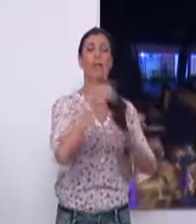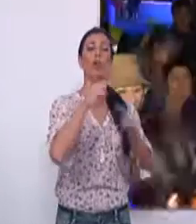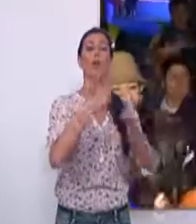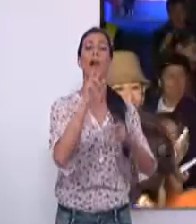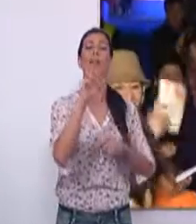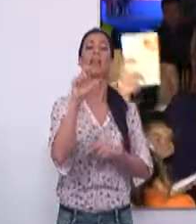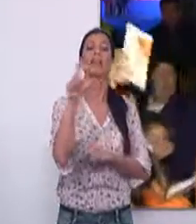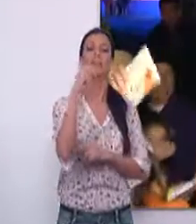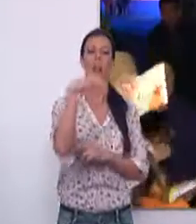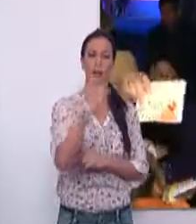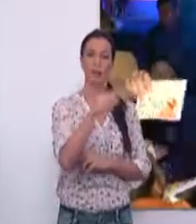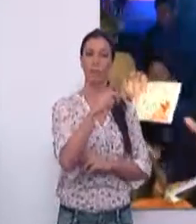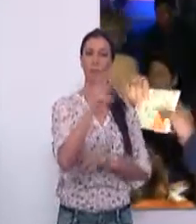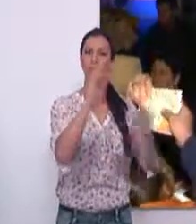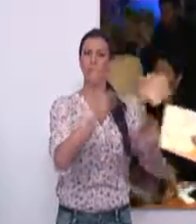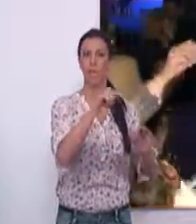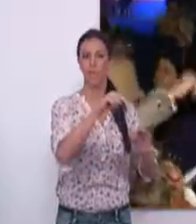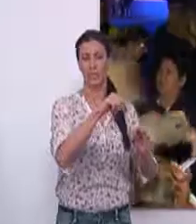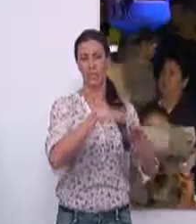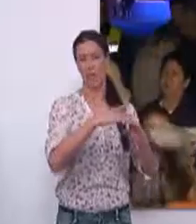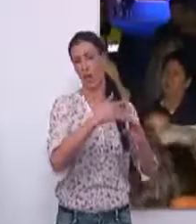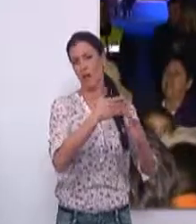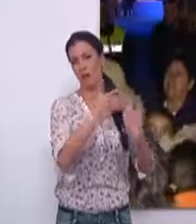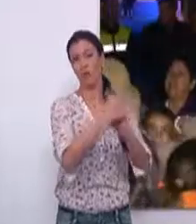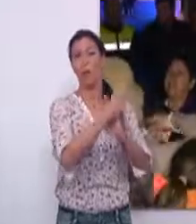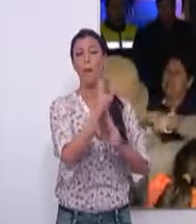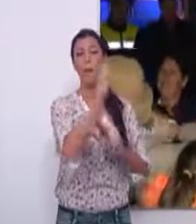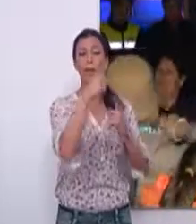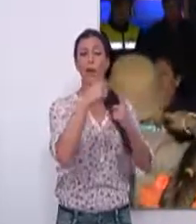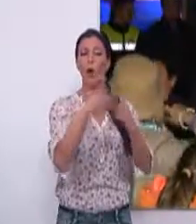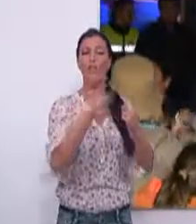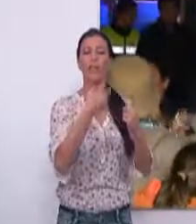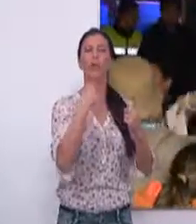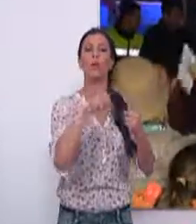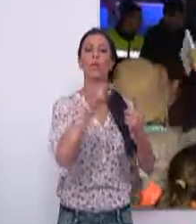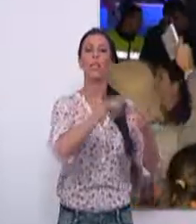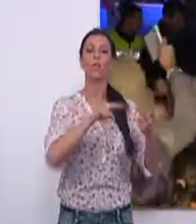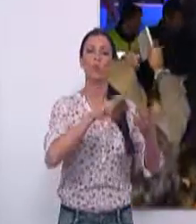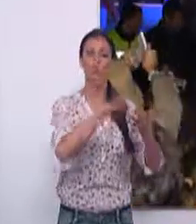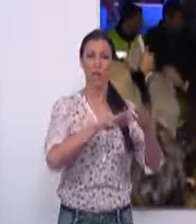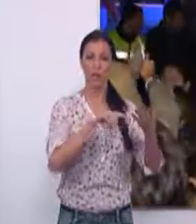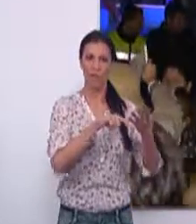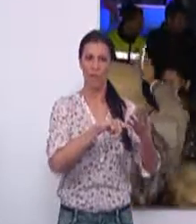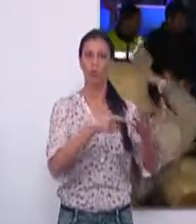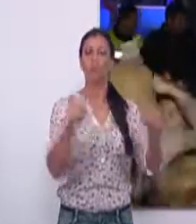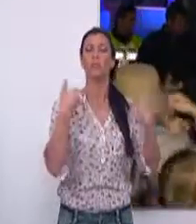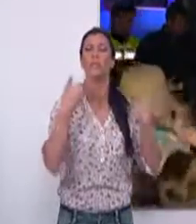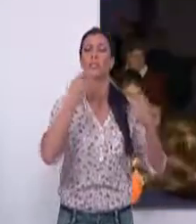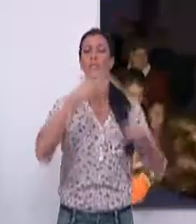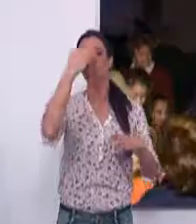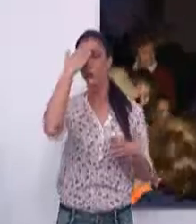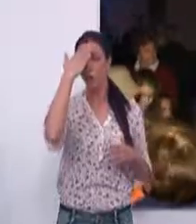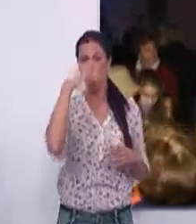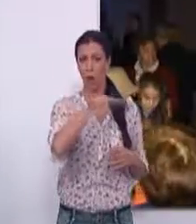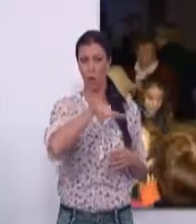La primera parte del acto consistió en la lectura de un manifiesto a cargo de la